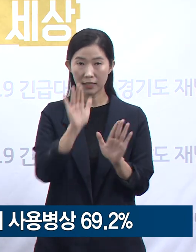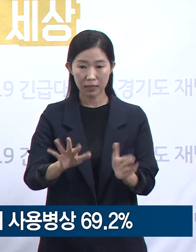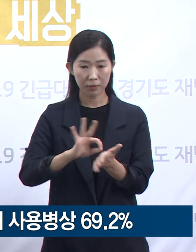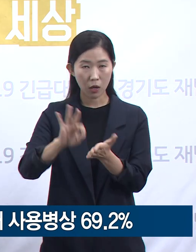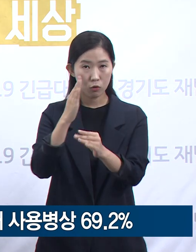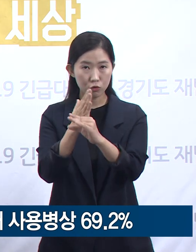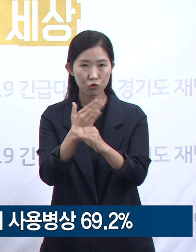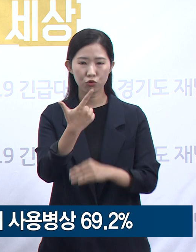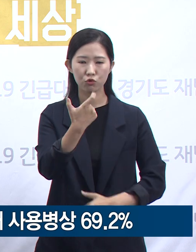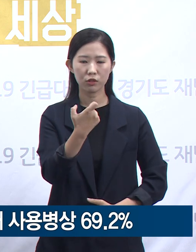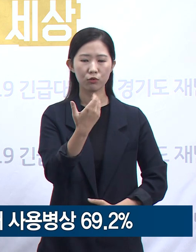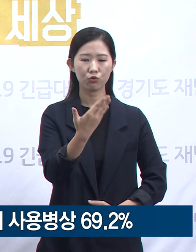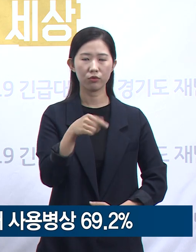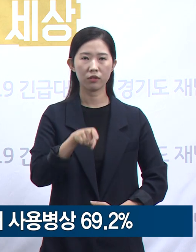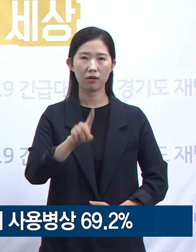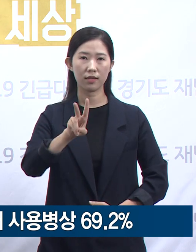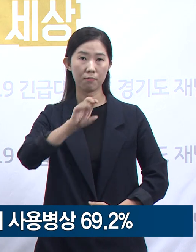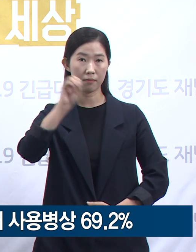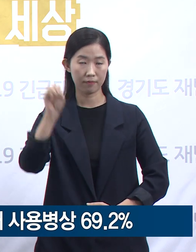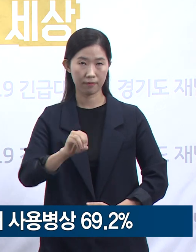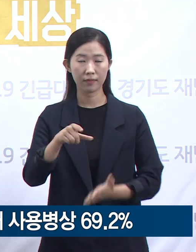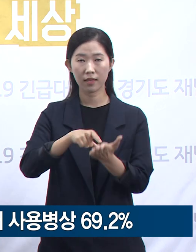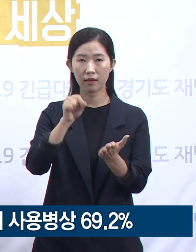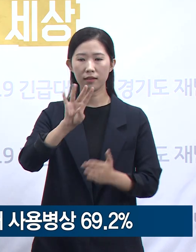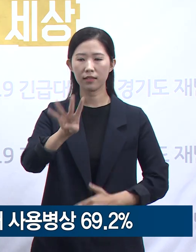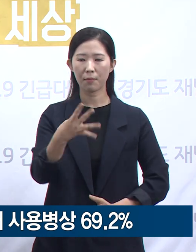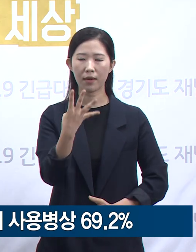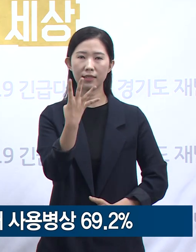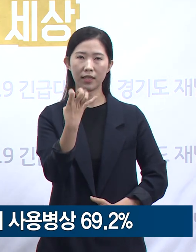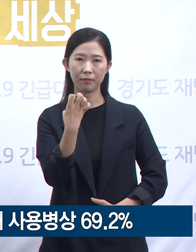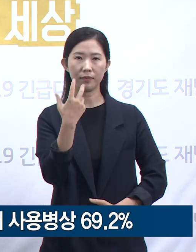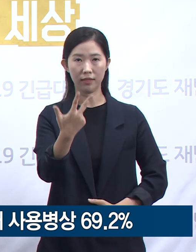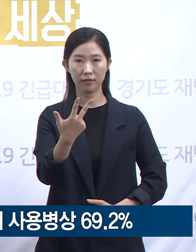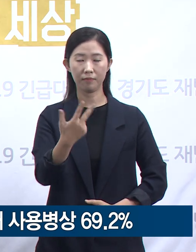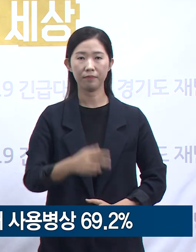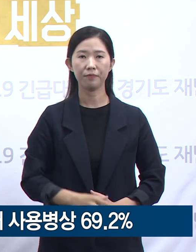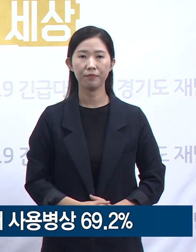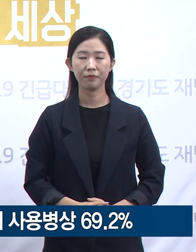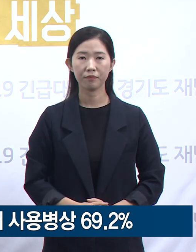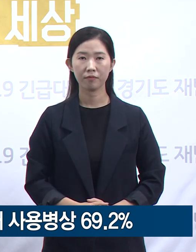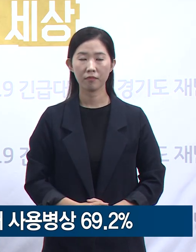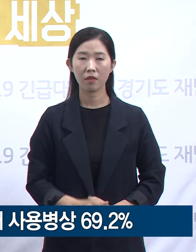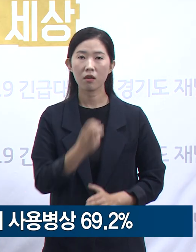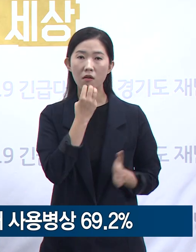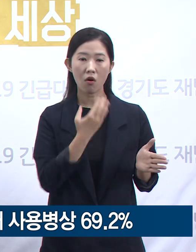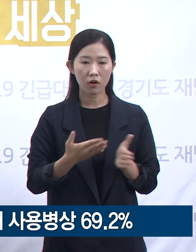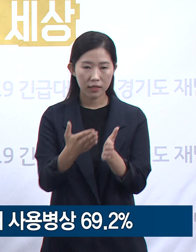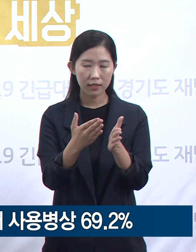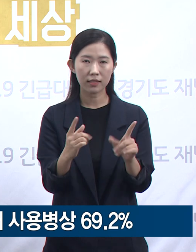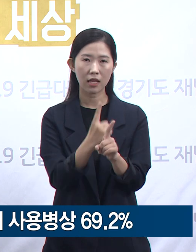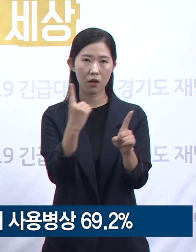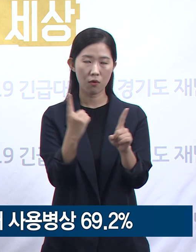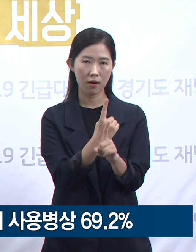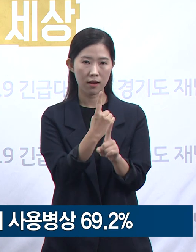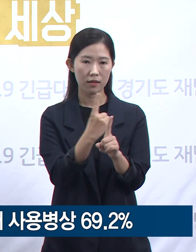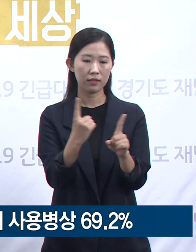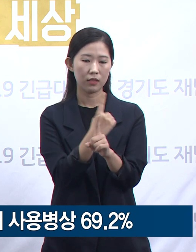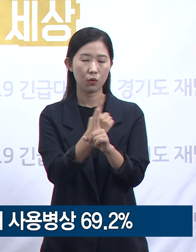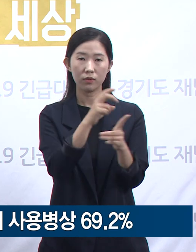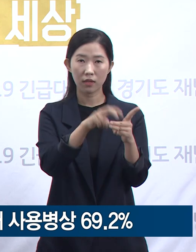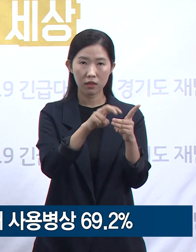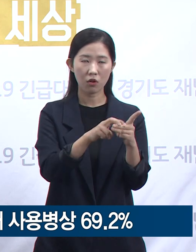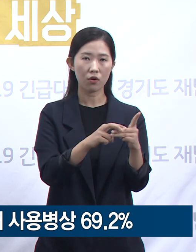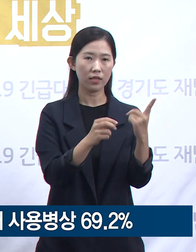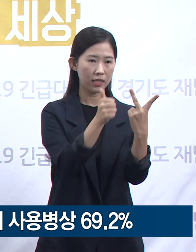69.2%인 447병상입니다. 경기 수도권 2생활치료센터와 제3,